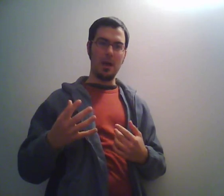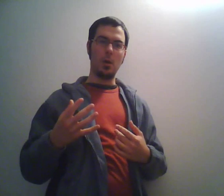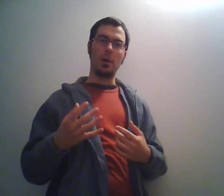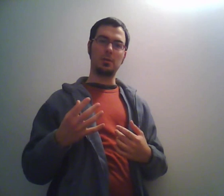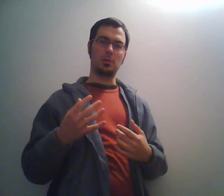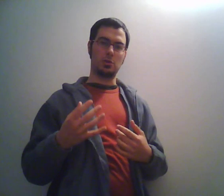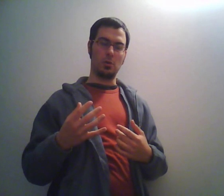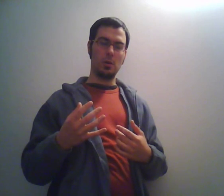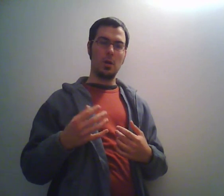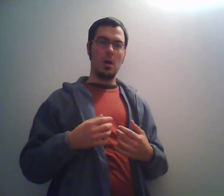bello questo show.